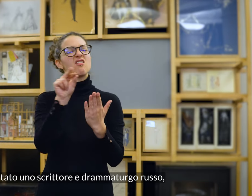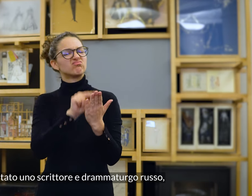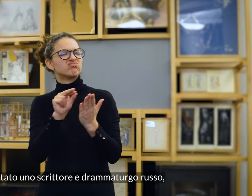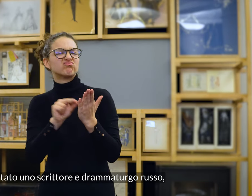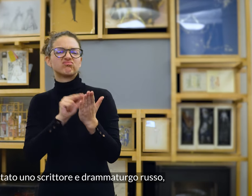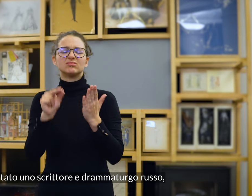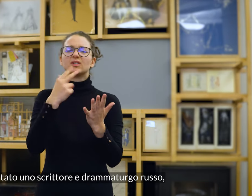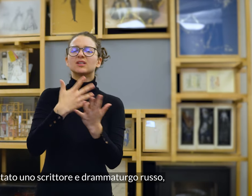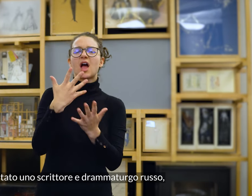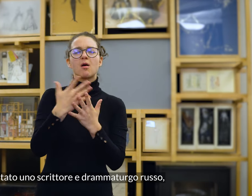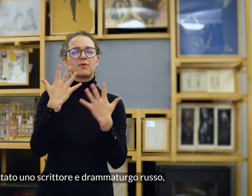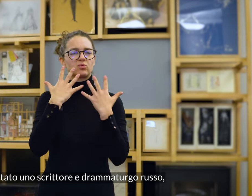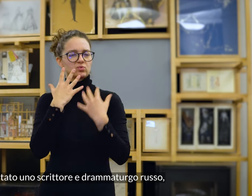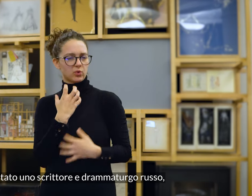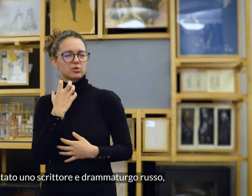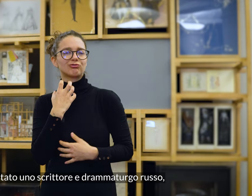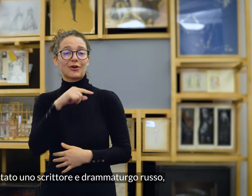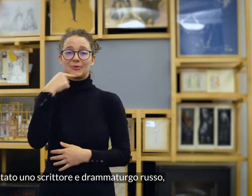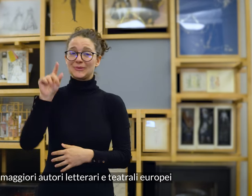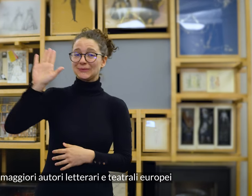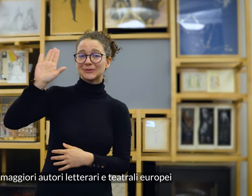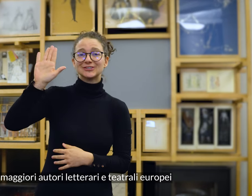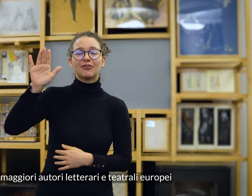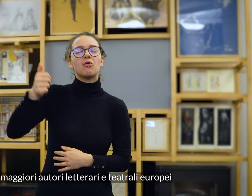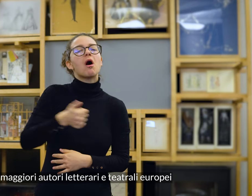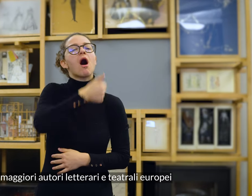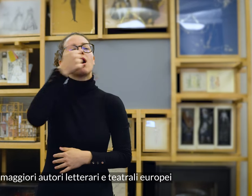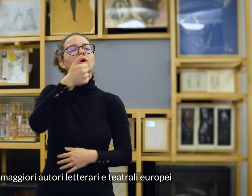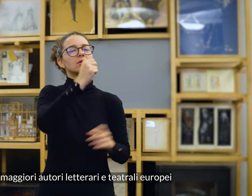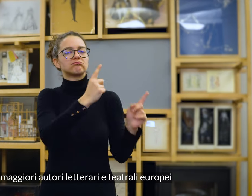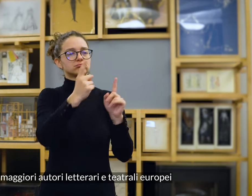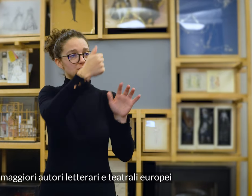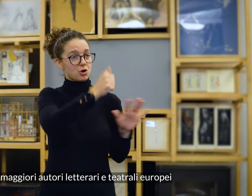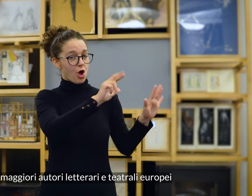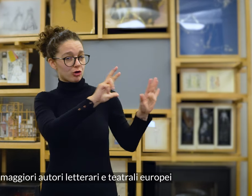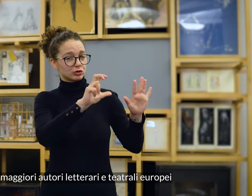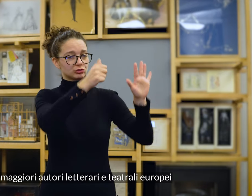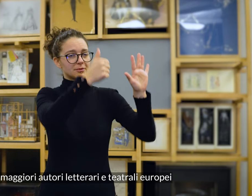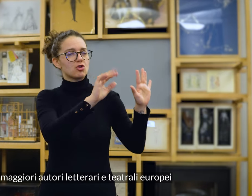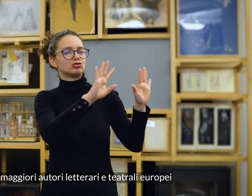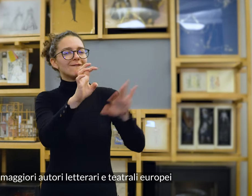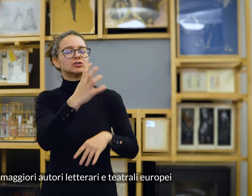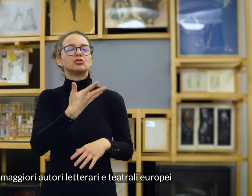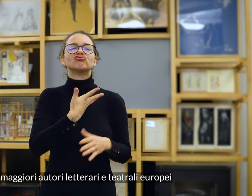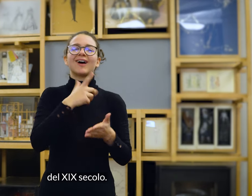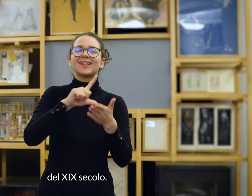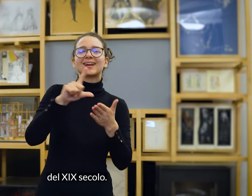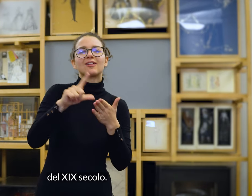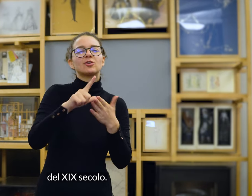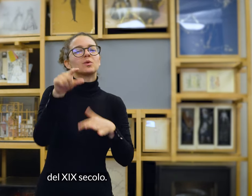scrittore e drammaturgo russo tra i maggiori autori letterari e teatrali europei